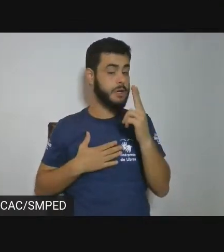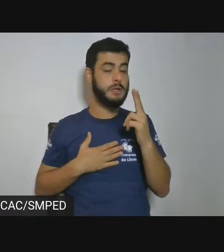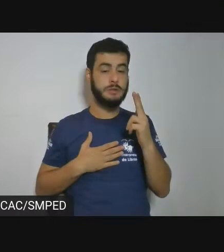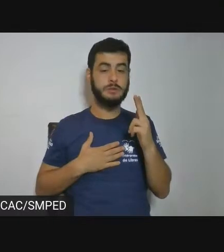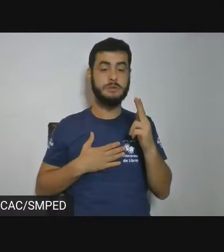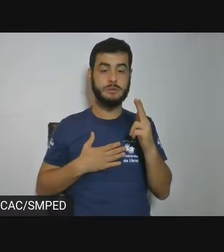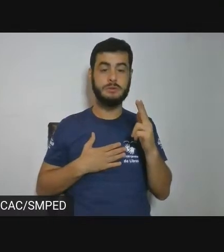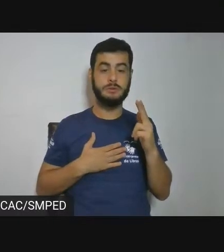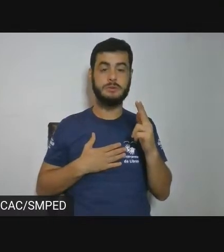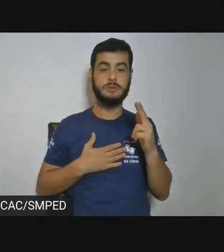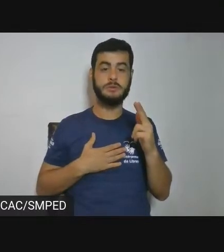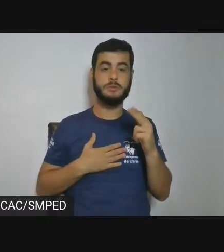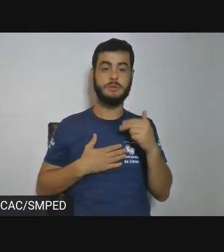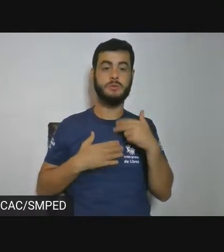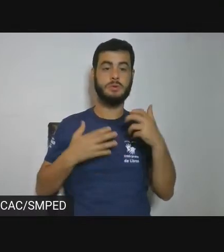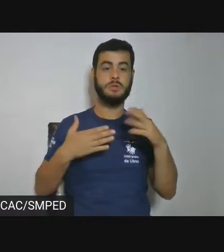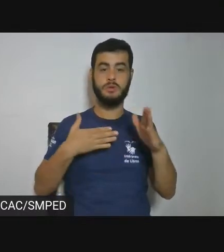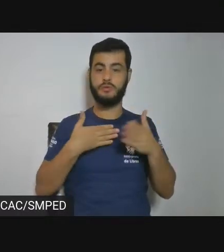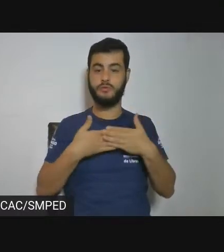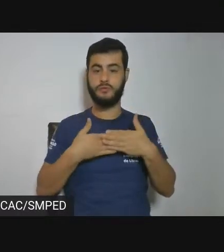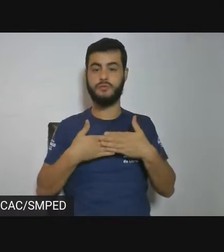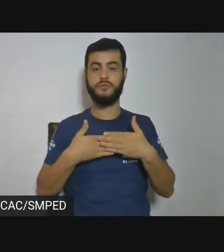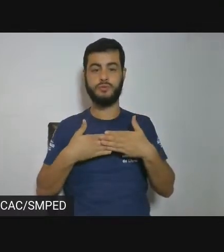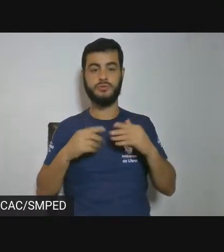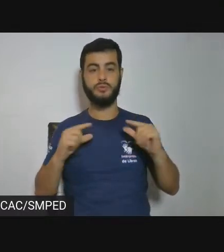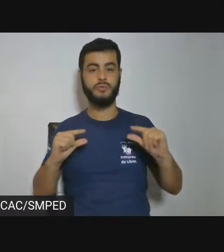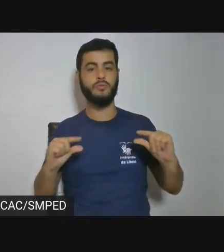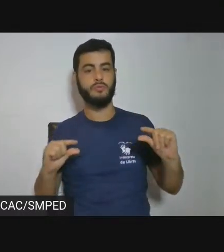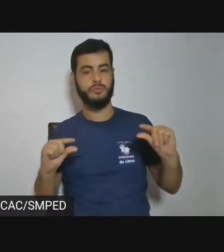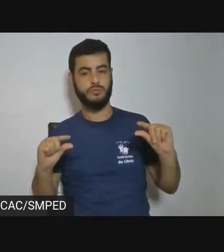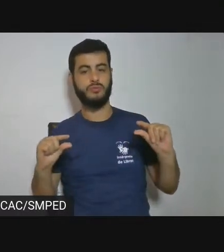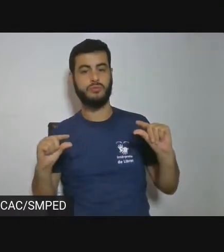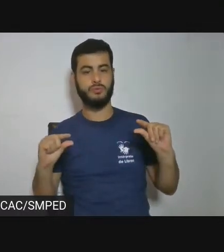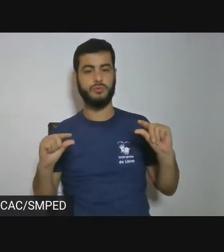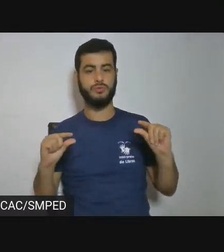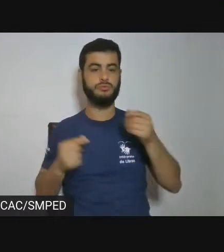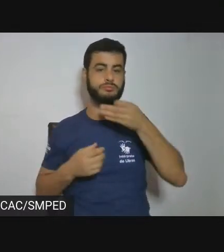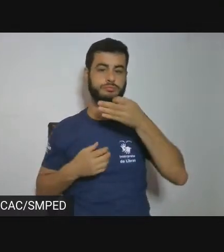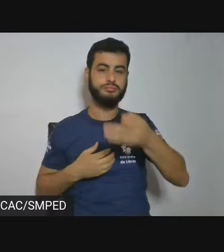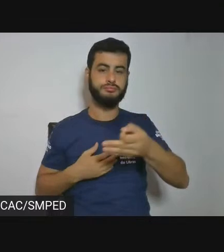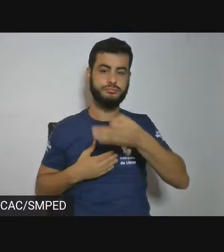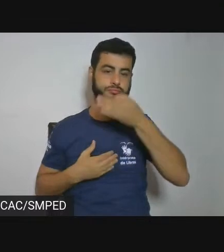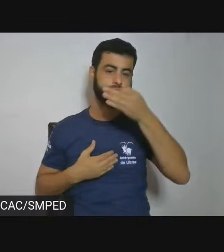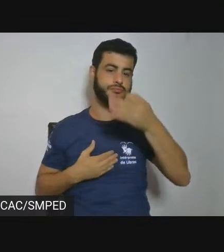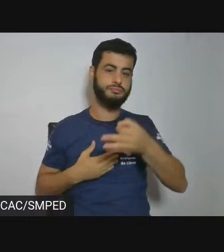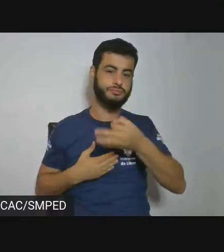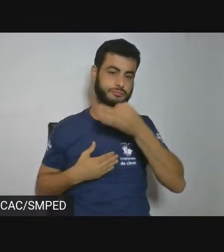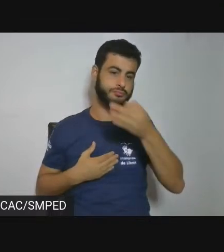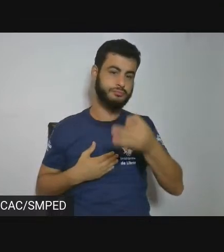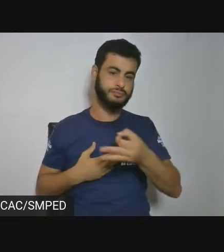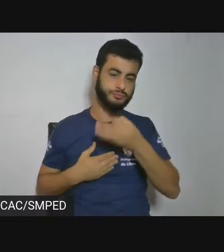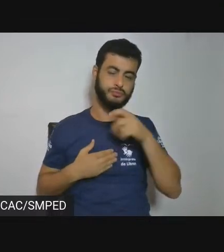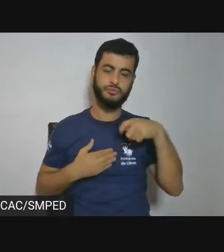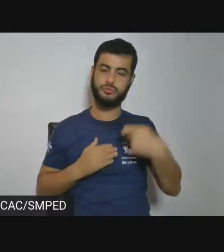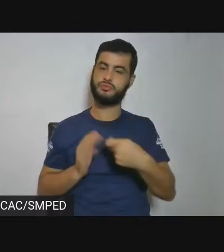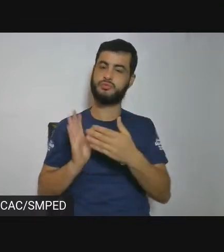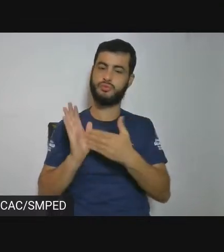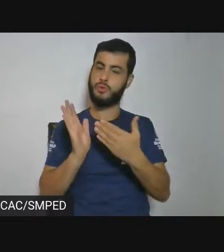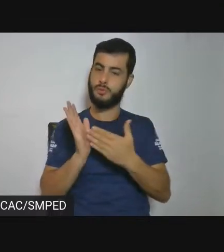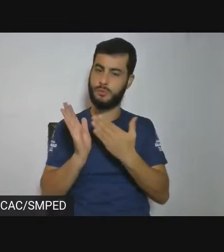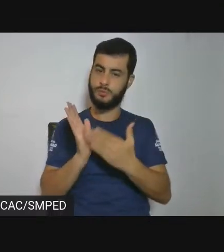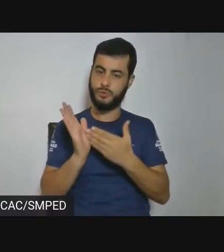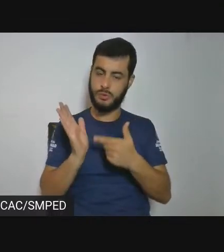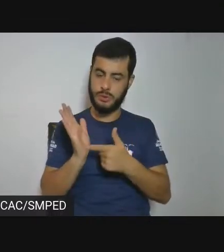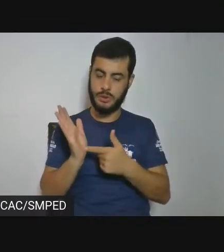eu queria fechar um pouco estas observações pós-libro com